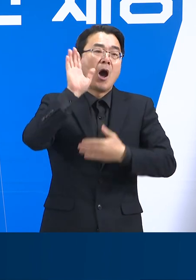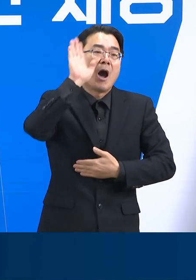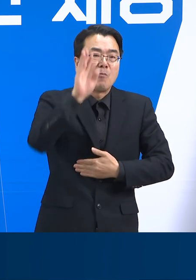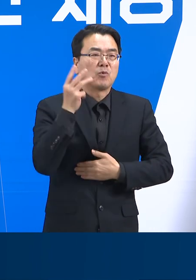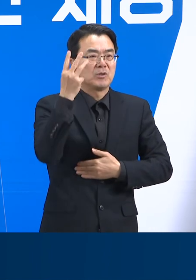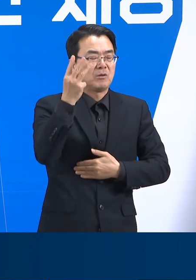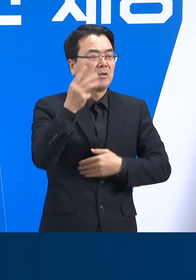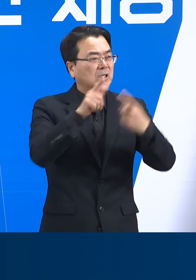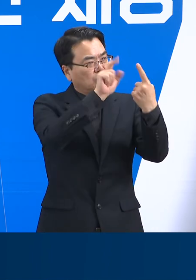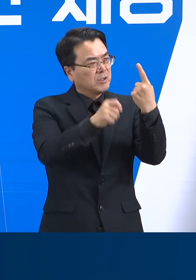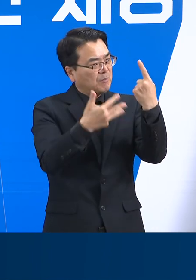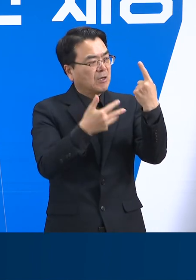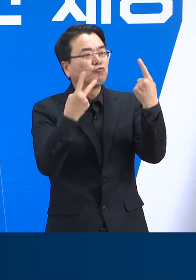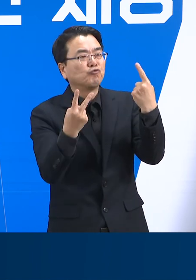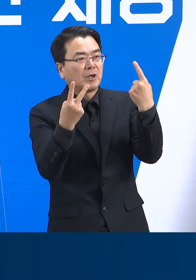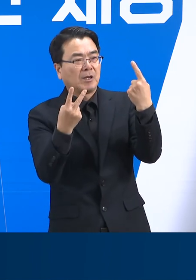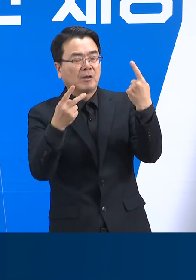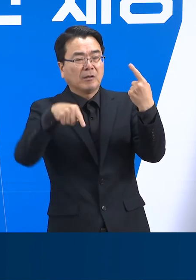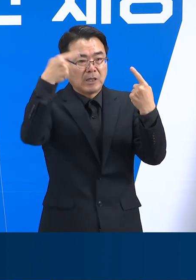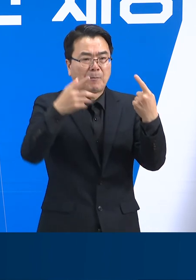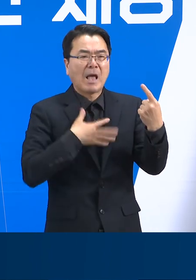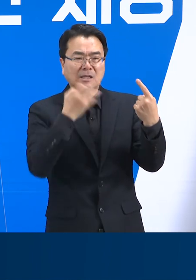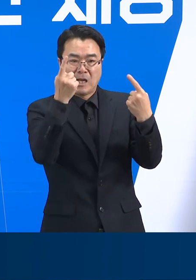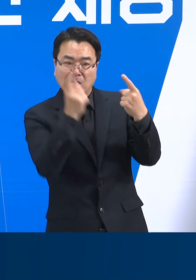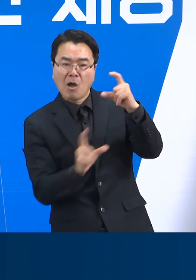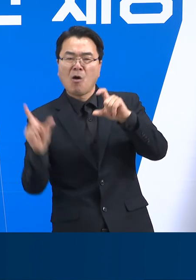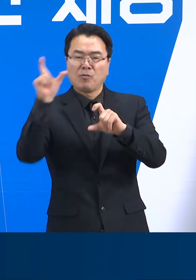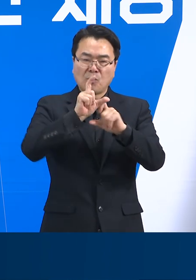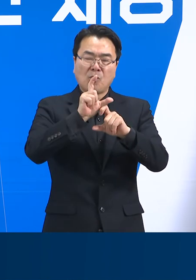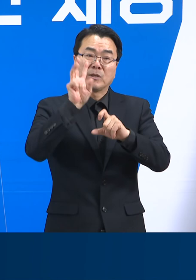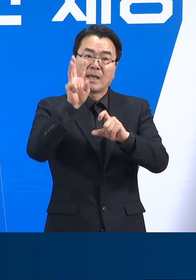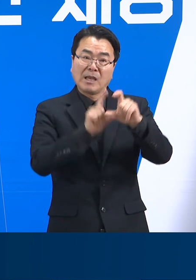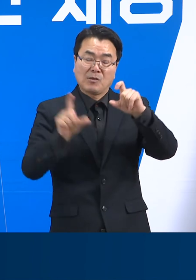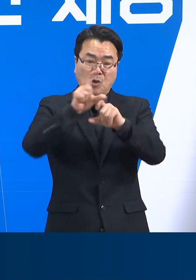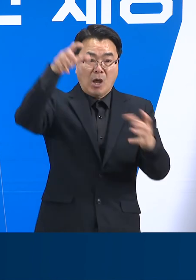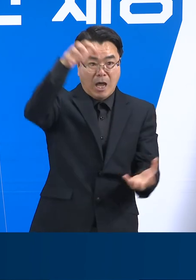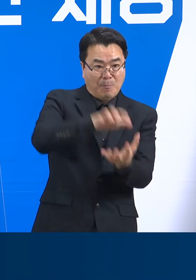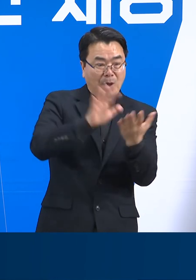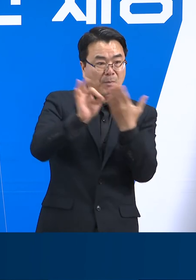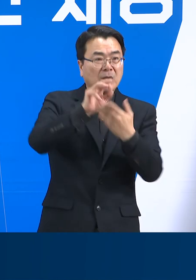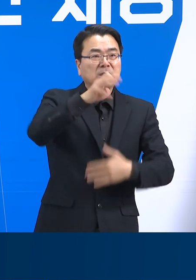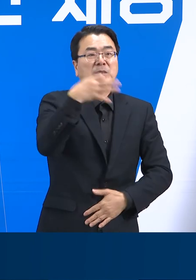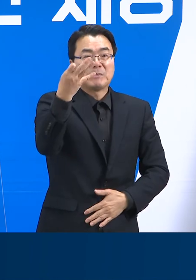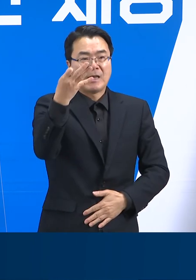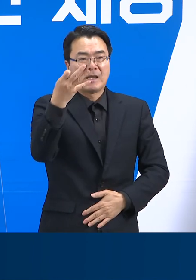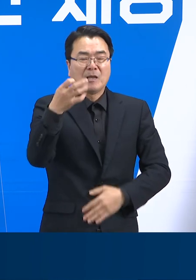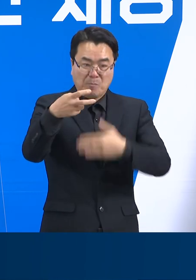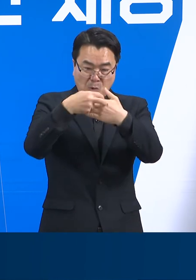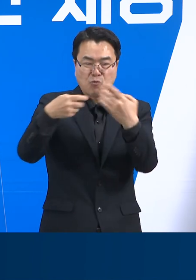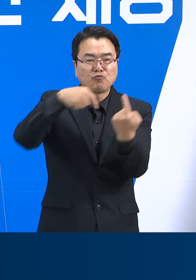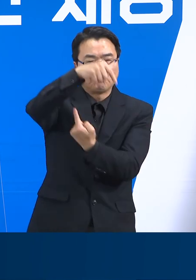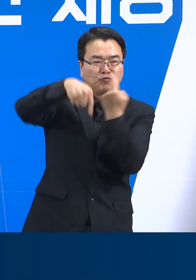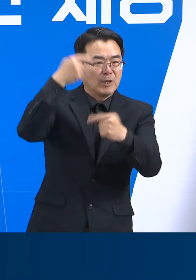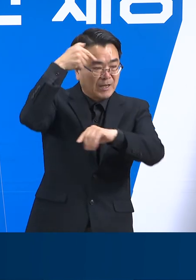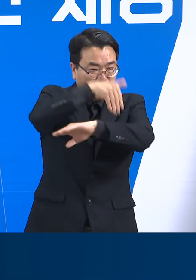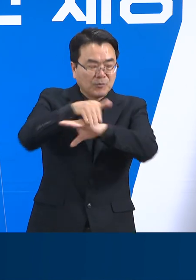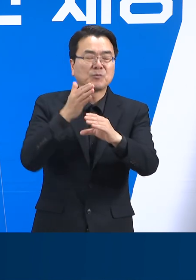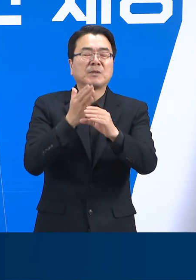1월 18일부터 안산 온누리병원은 1월 19일부터 진료를 개시하여 총 14개를 운영할 예정입니다.